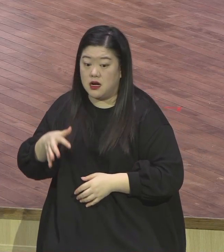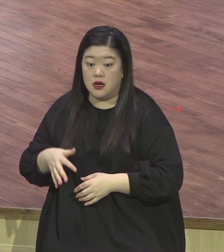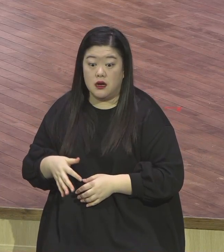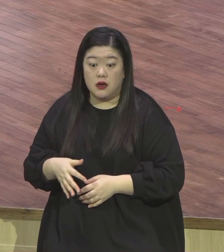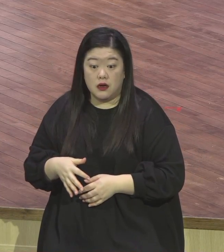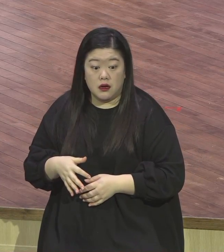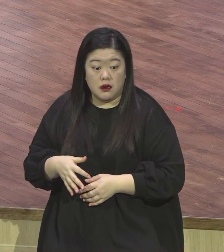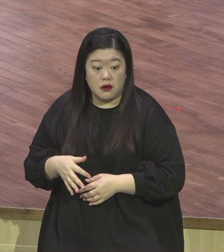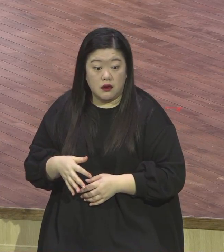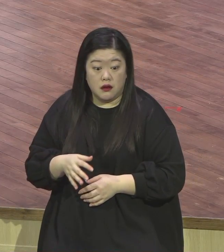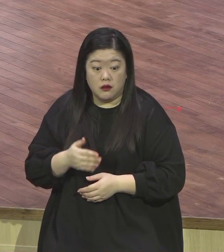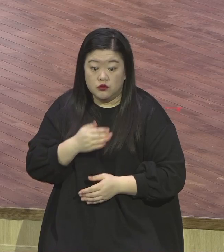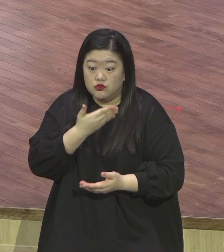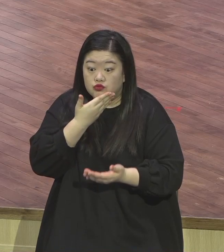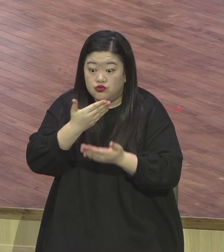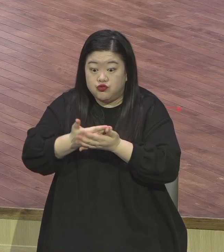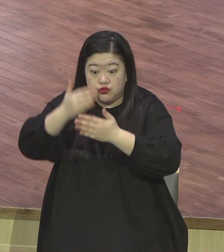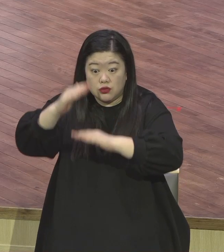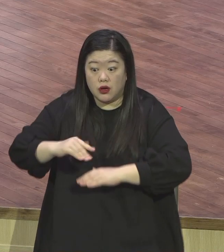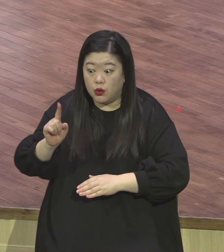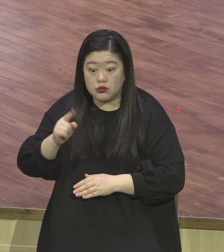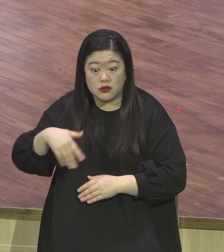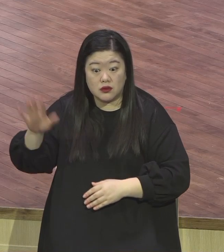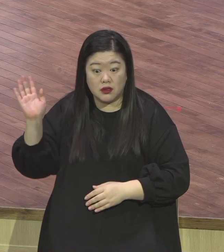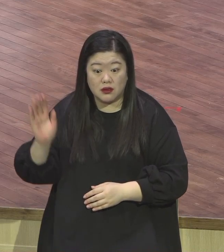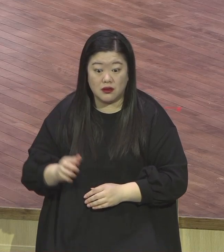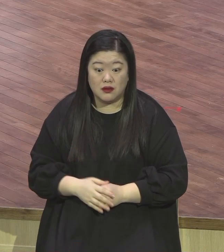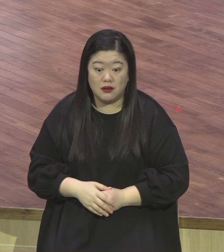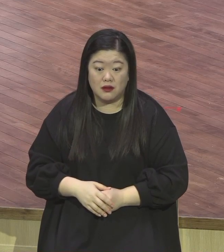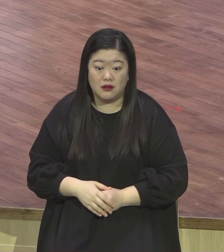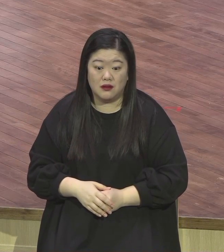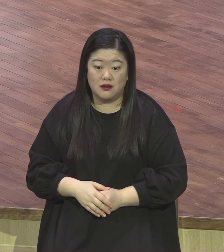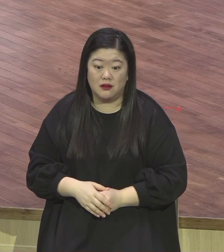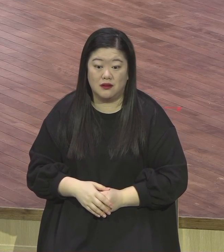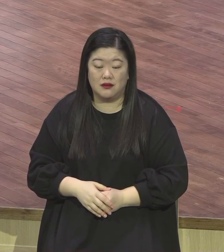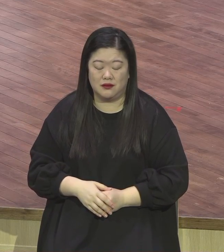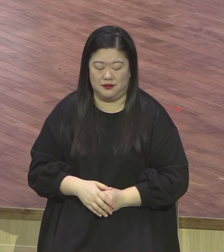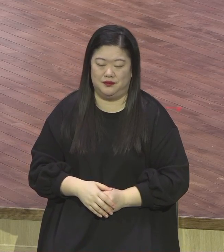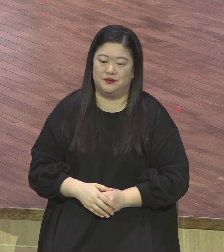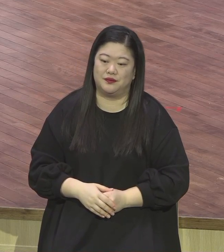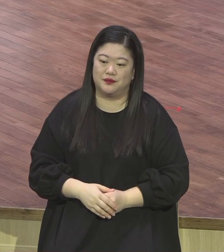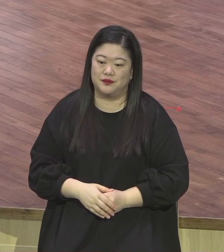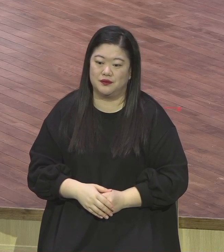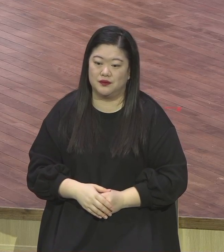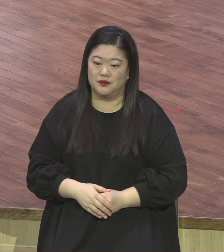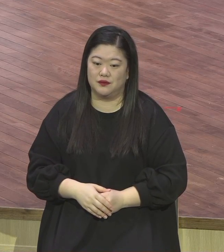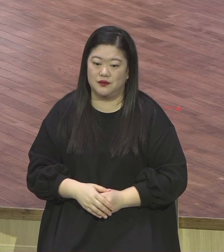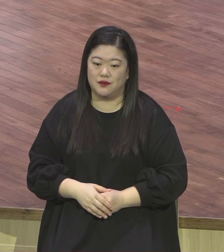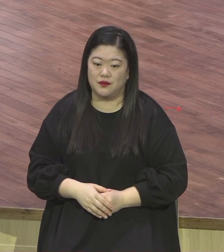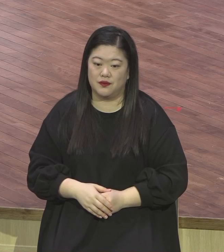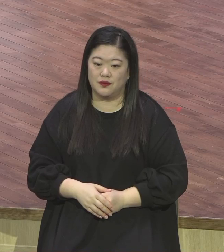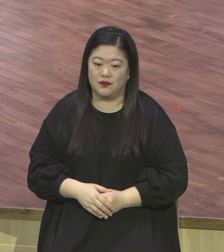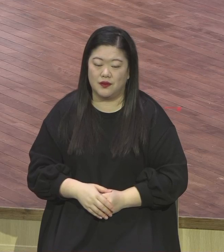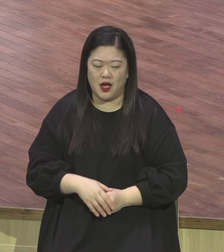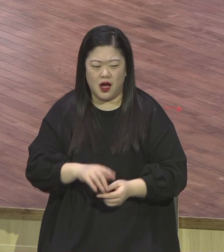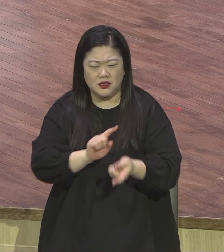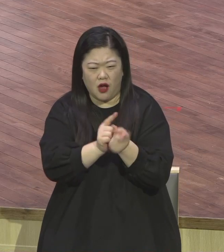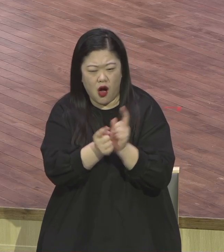사고에 사로잡혀 있는 사람들 온갖 비방 온갖 폭로